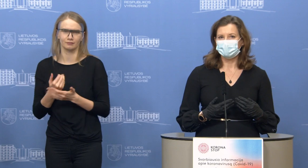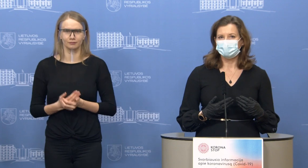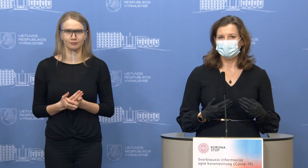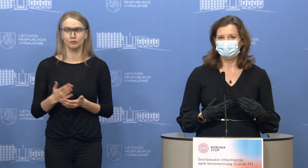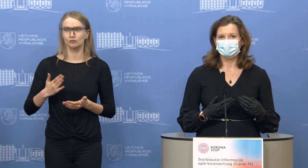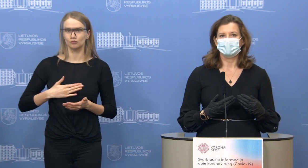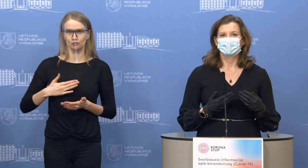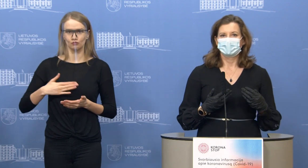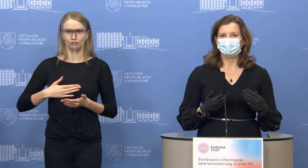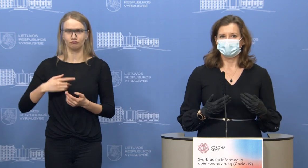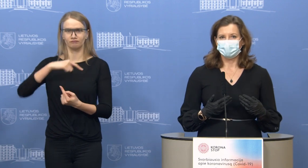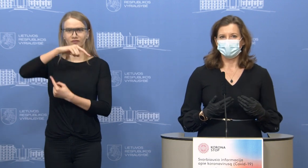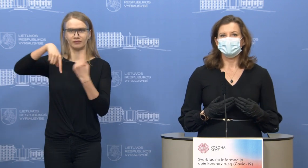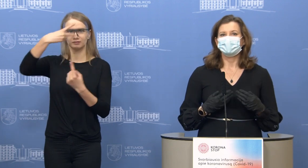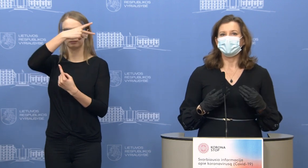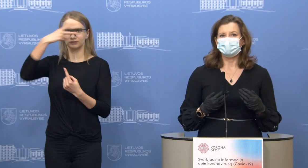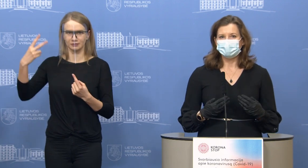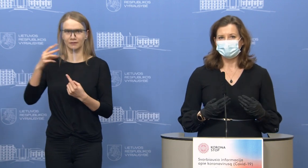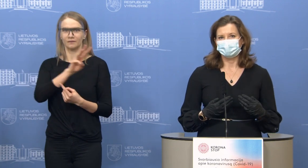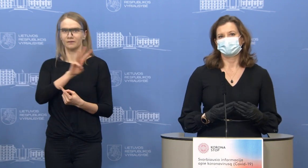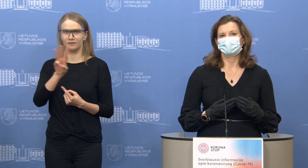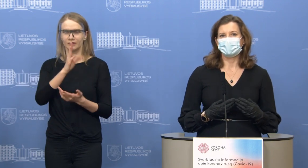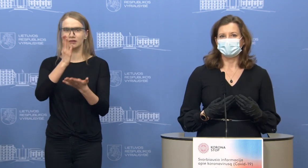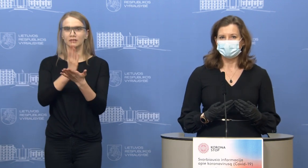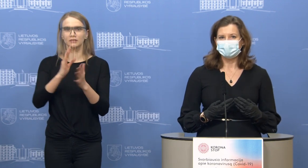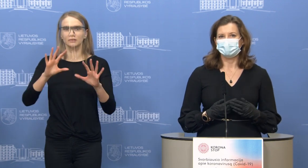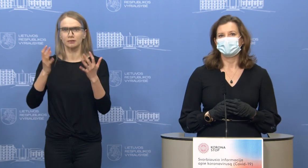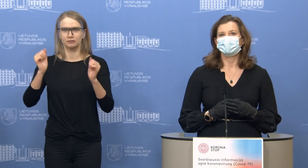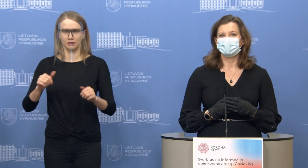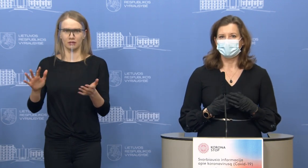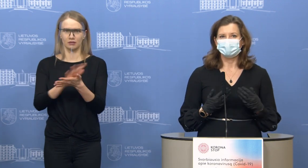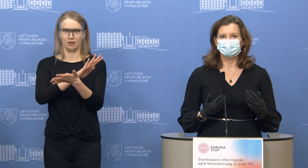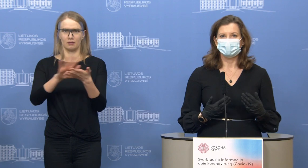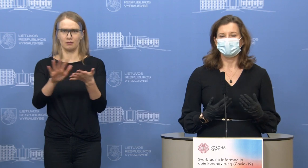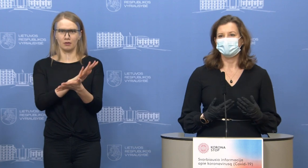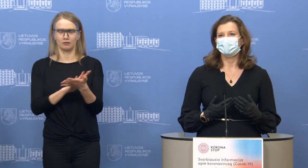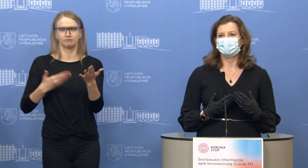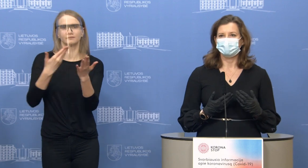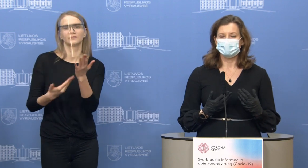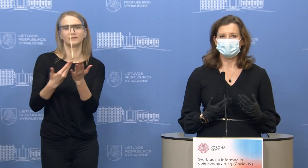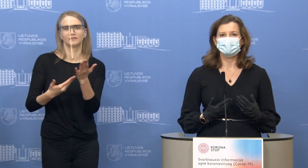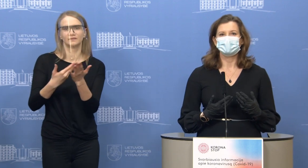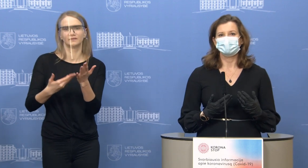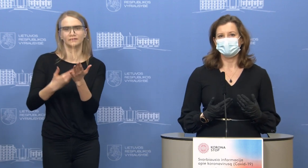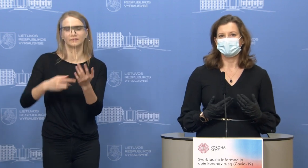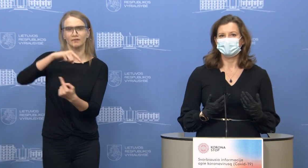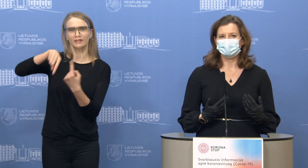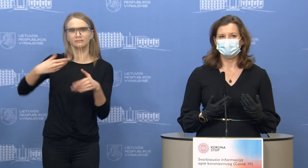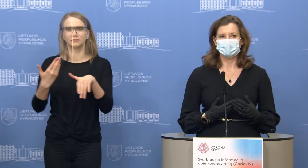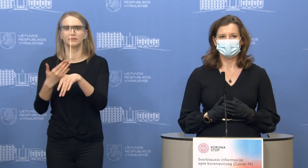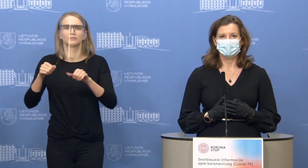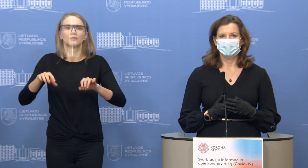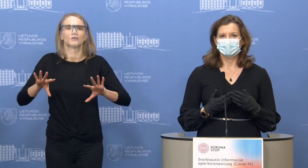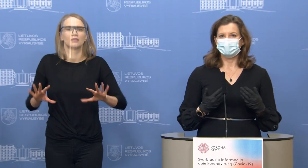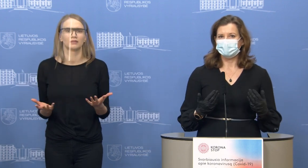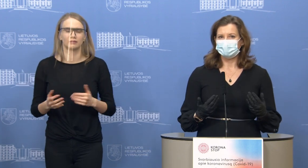prisijungę prie šios platformos, neatlyginamai yra tikrai labai entuziastingai nusiteikę